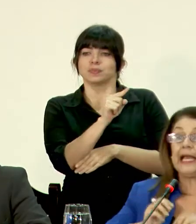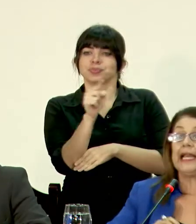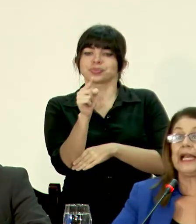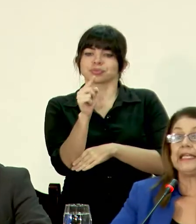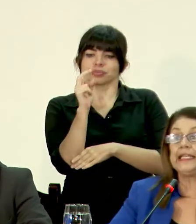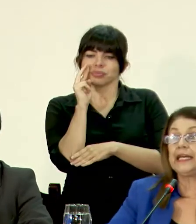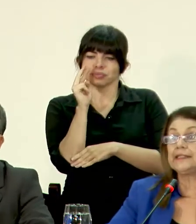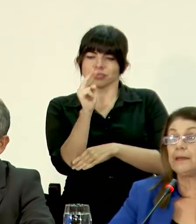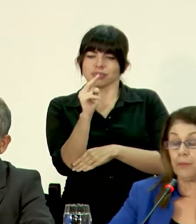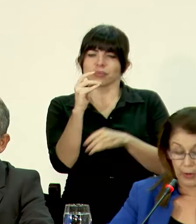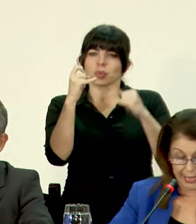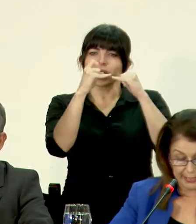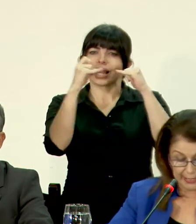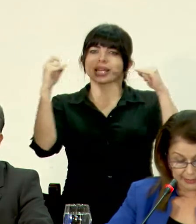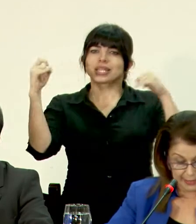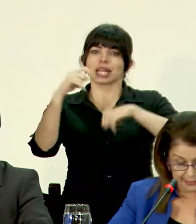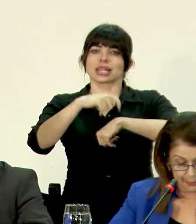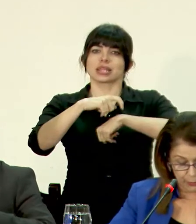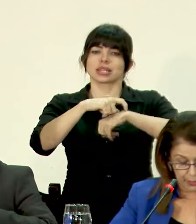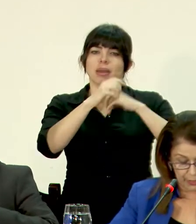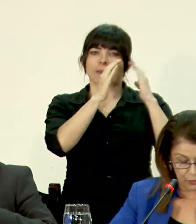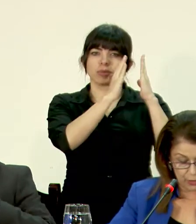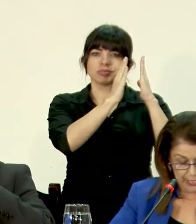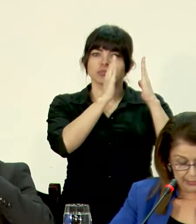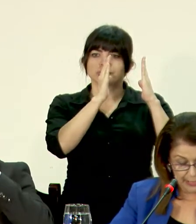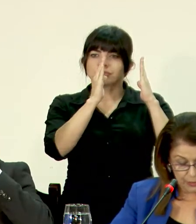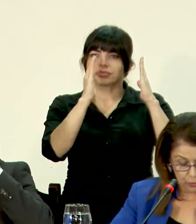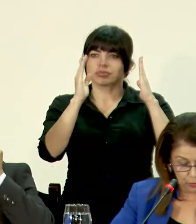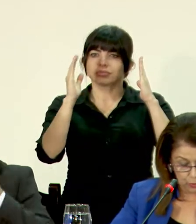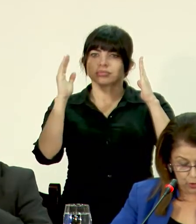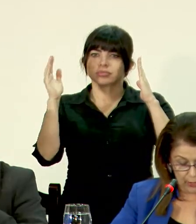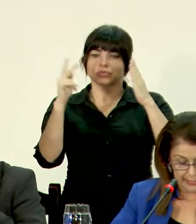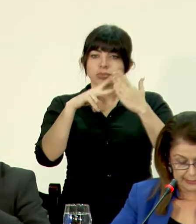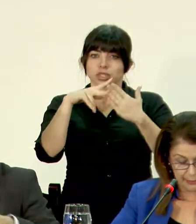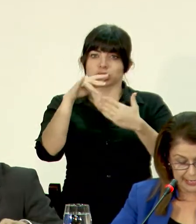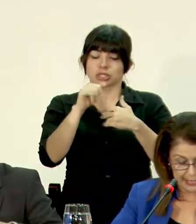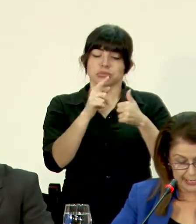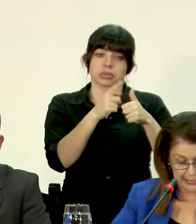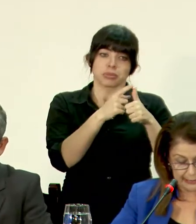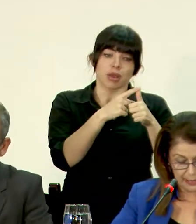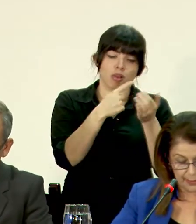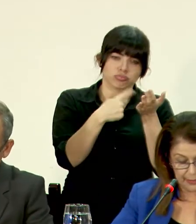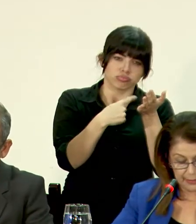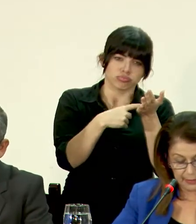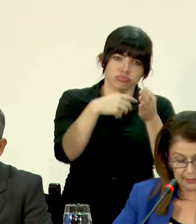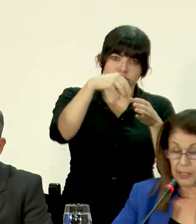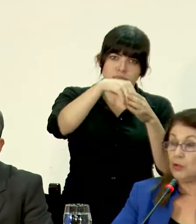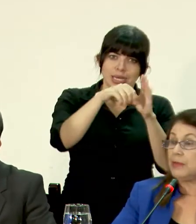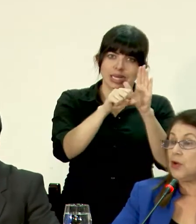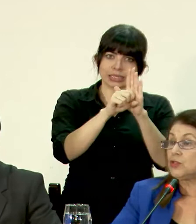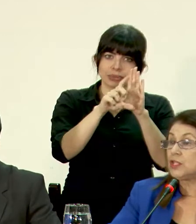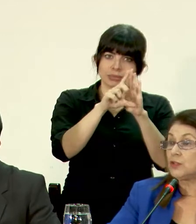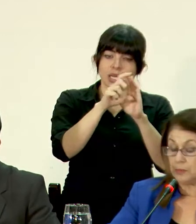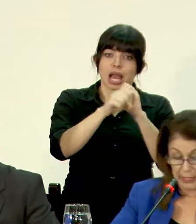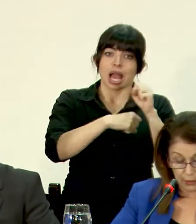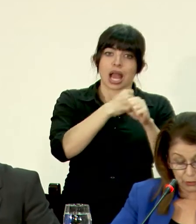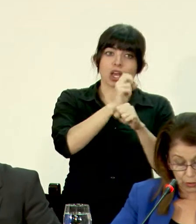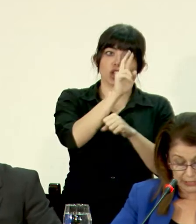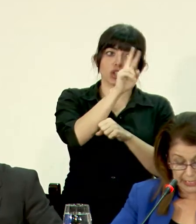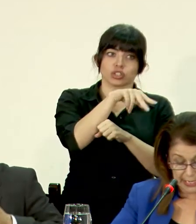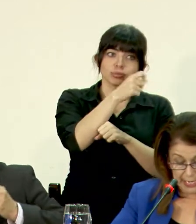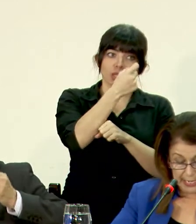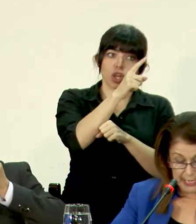tienen la línea temporal de este proyecto. Se discutió en Asamblea Legislativa entre 2011 y